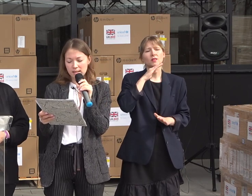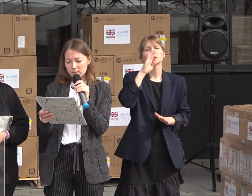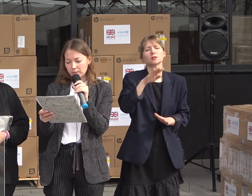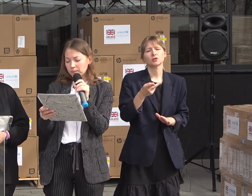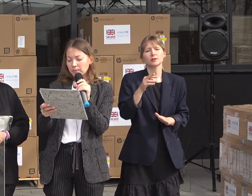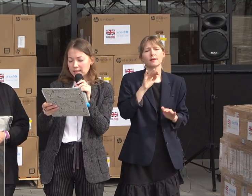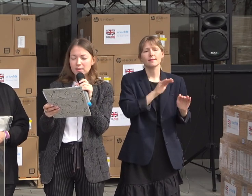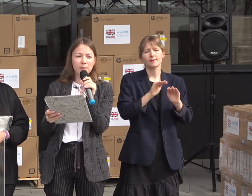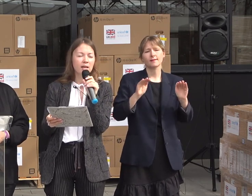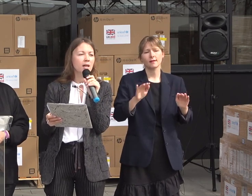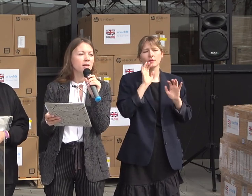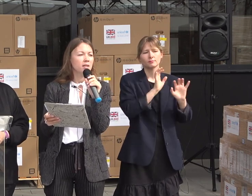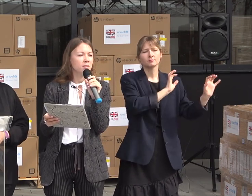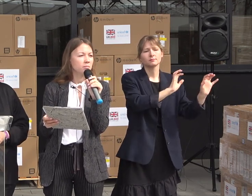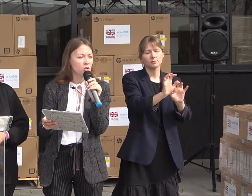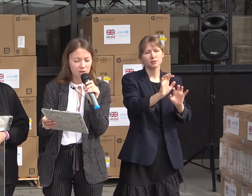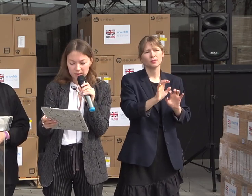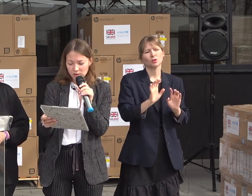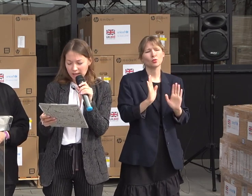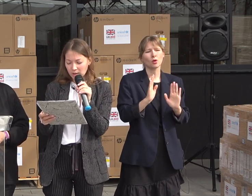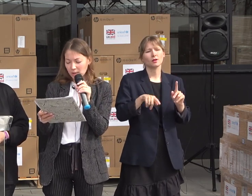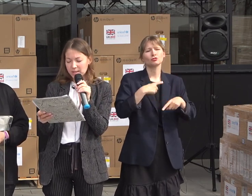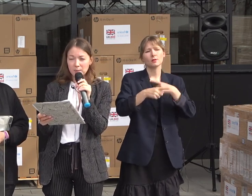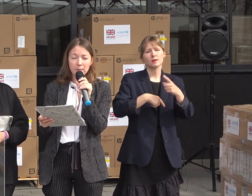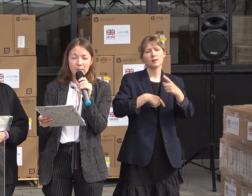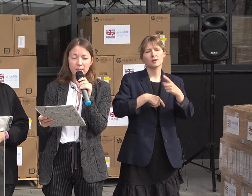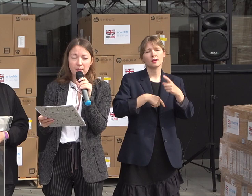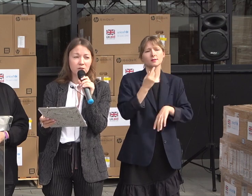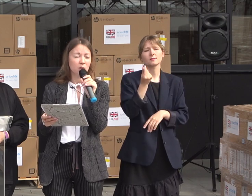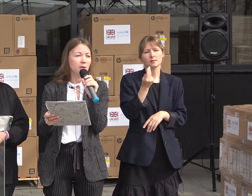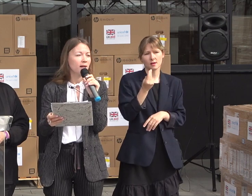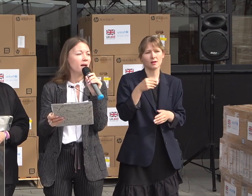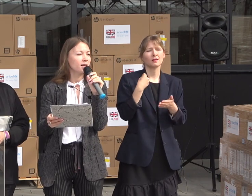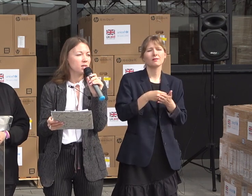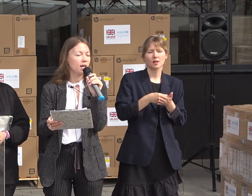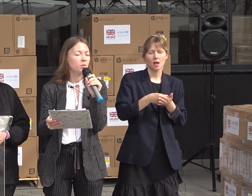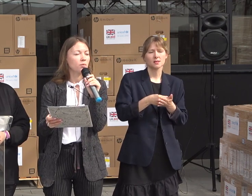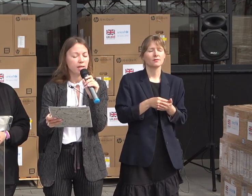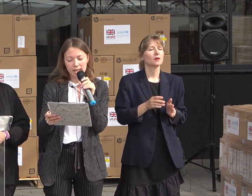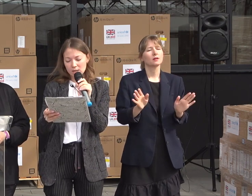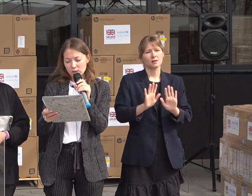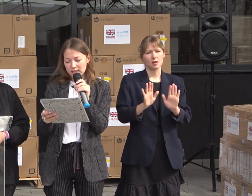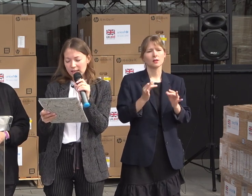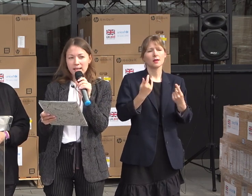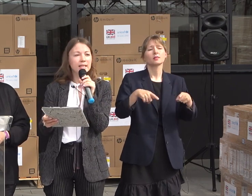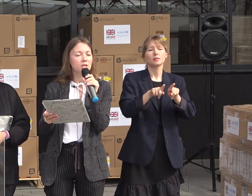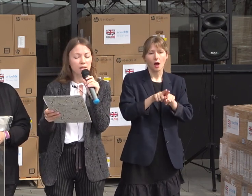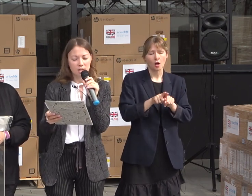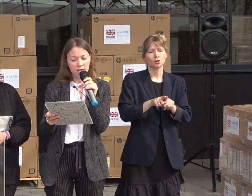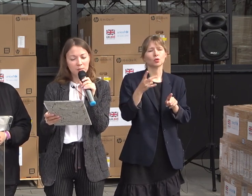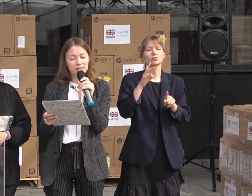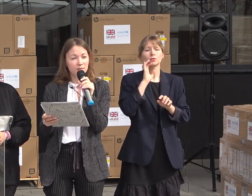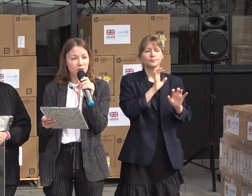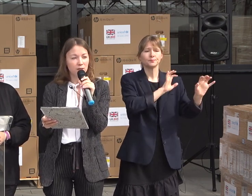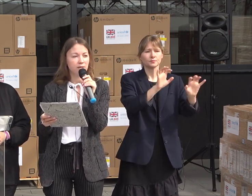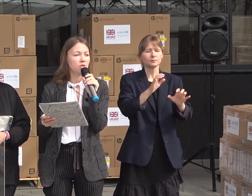ofere doar asistența bazată pe mijloace financiare, doar și abăzată pe bani. din contra, aceștia au văd și de îngrijire